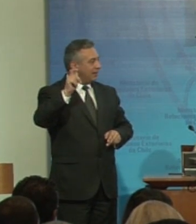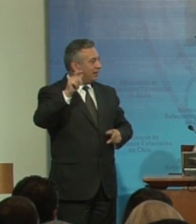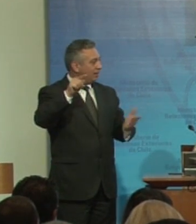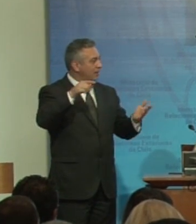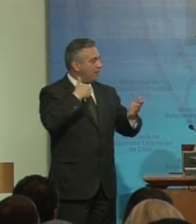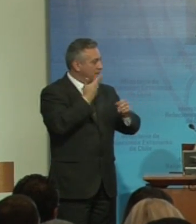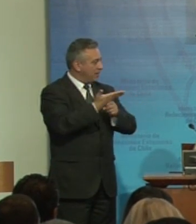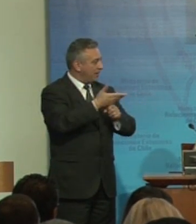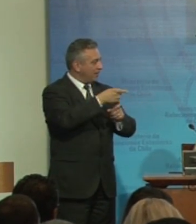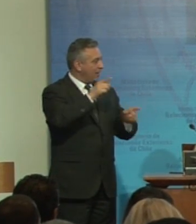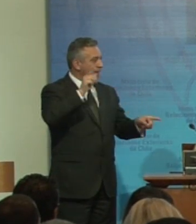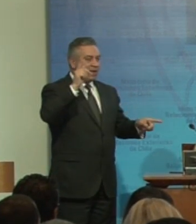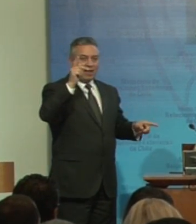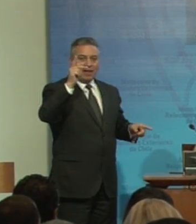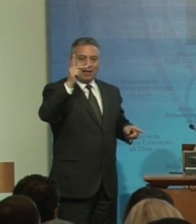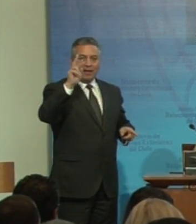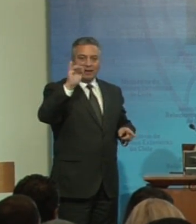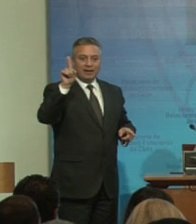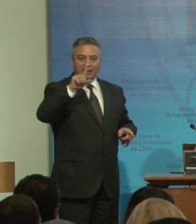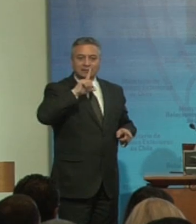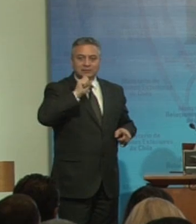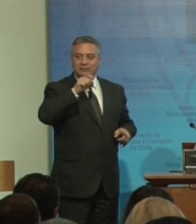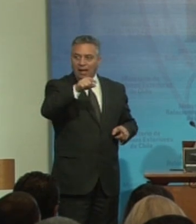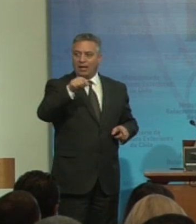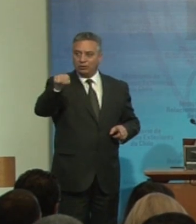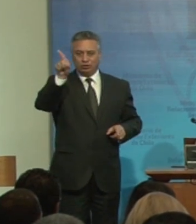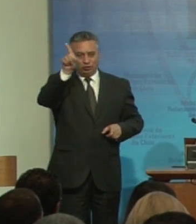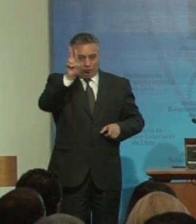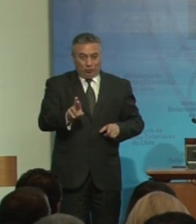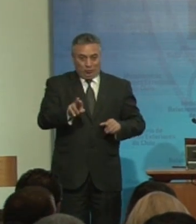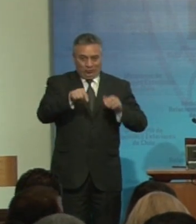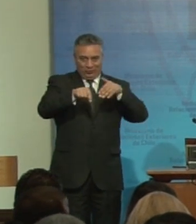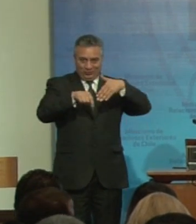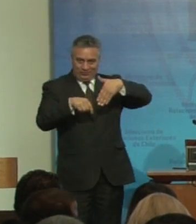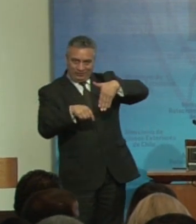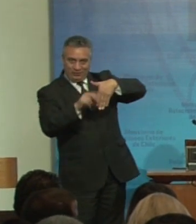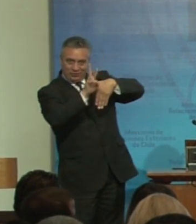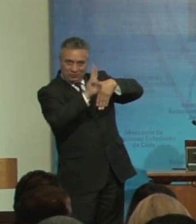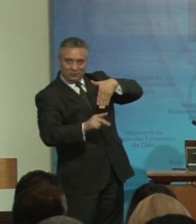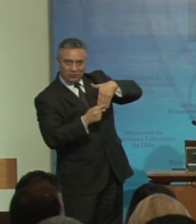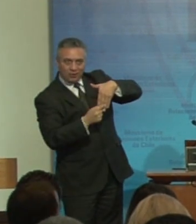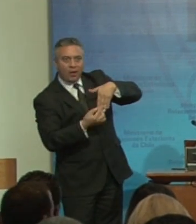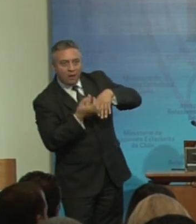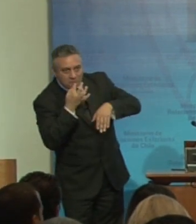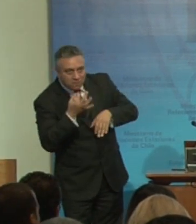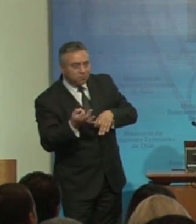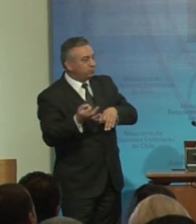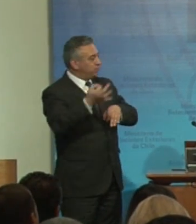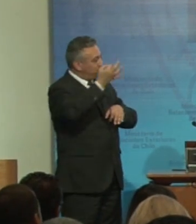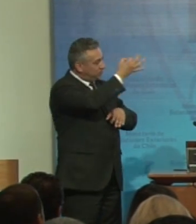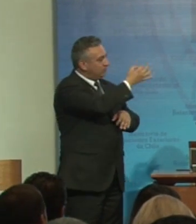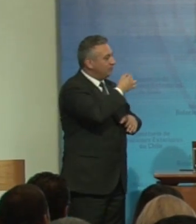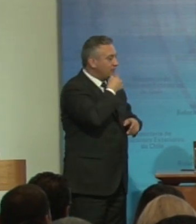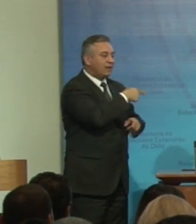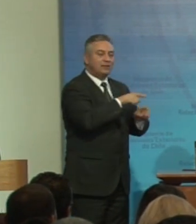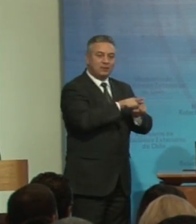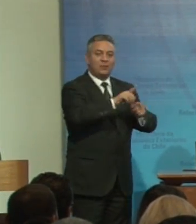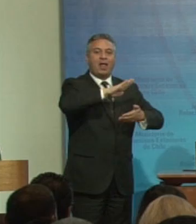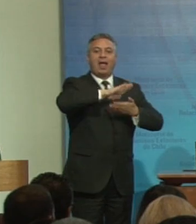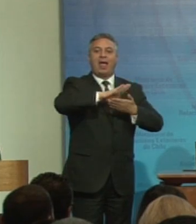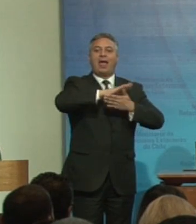Crista que desde estas tierras sureñas haga llegar este mensaje en este aniversario que estamos